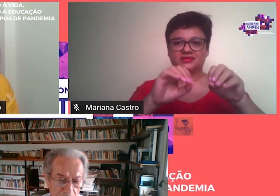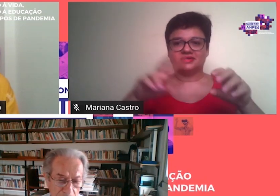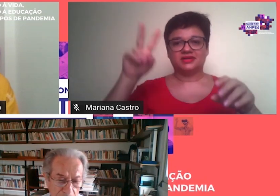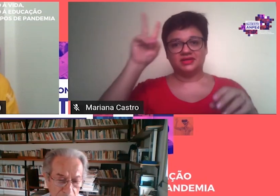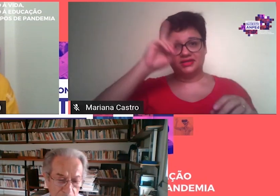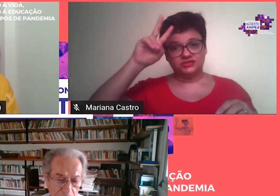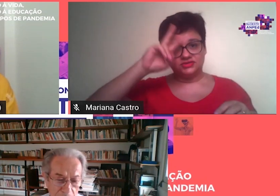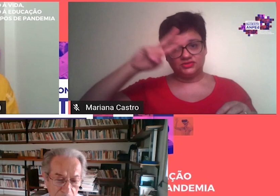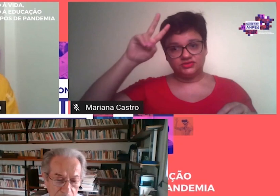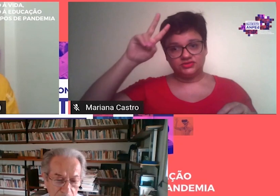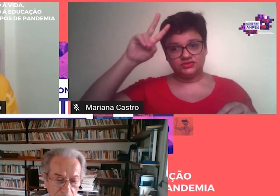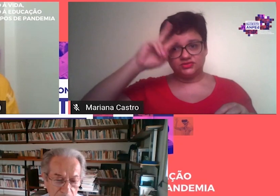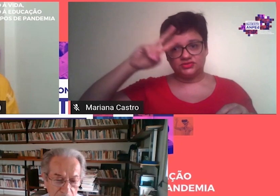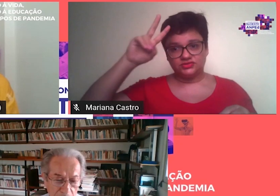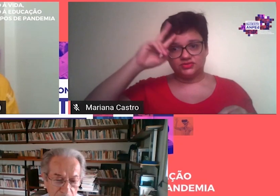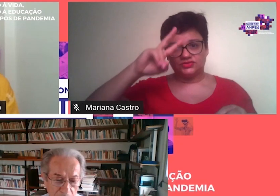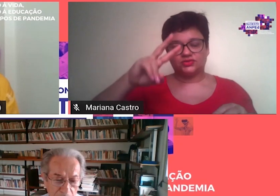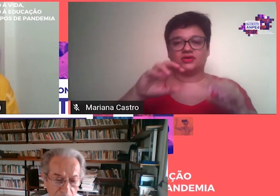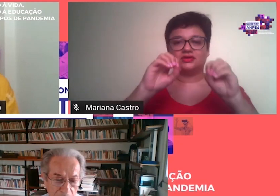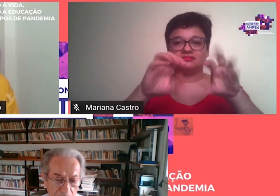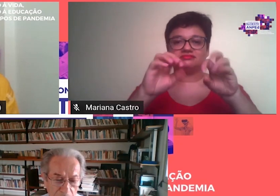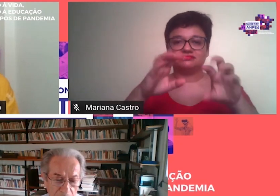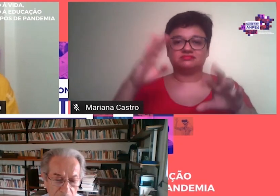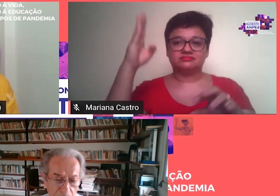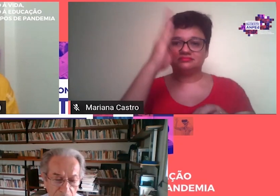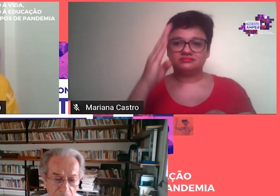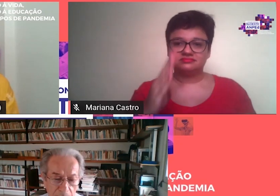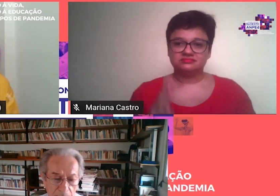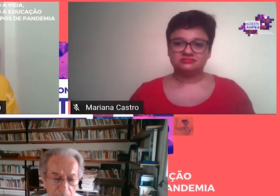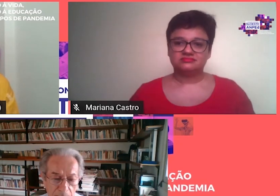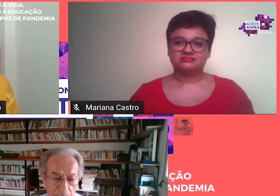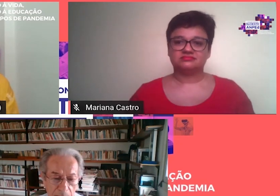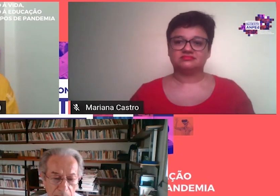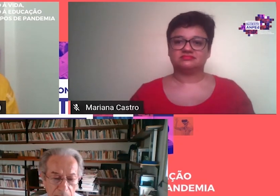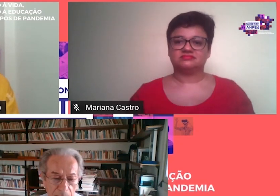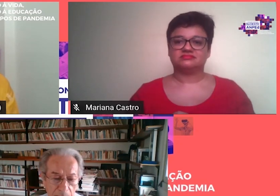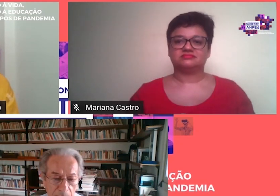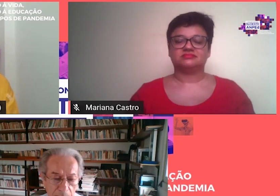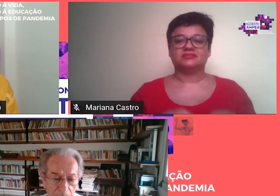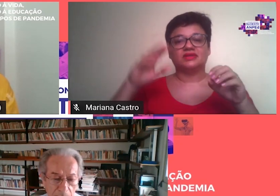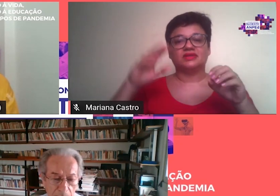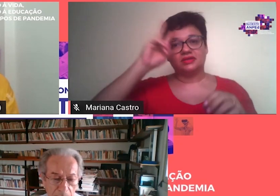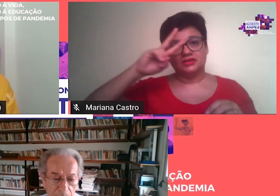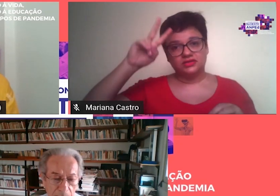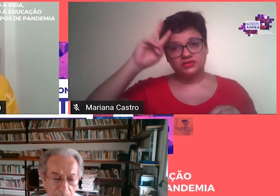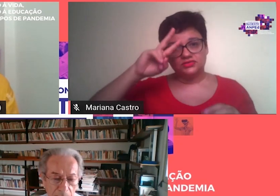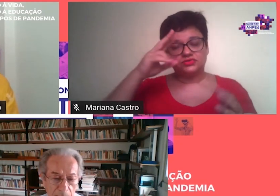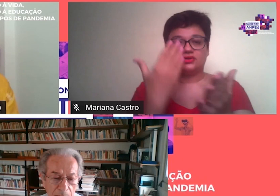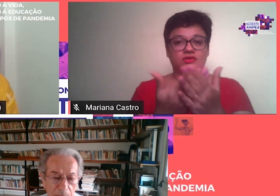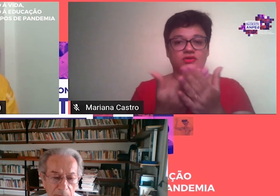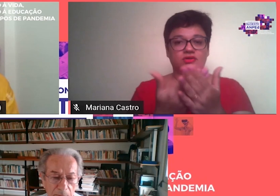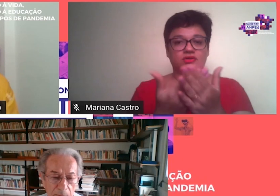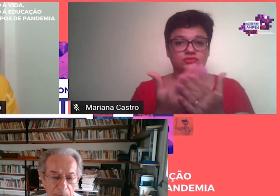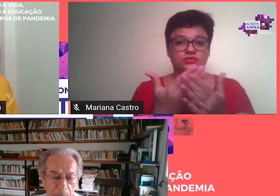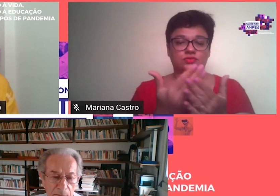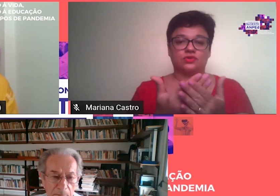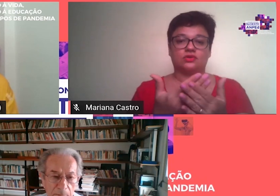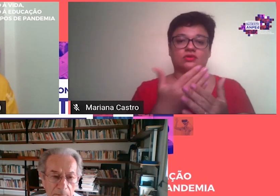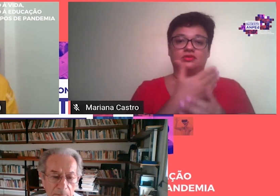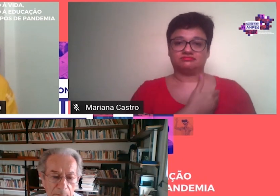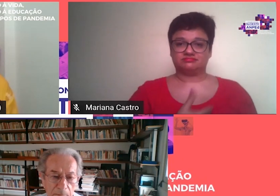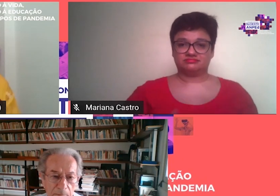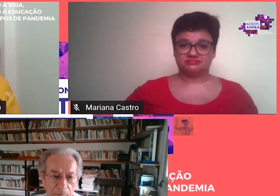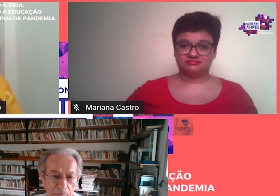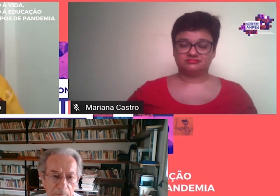História da Educação Brasileira, Historiografia e Educação, História da Escola Pública, Pedagogia e